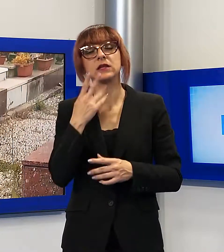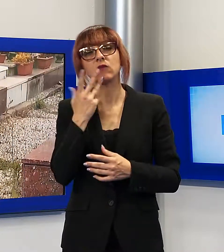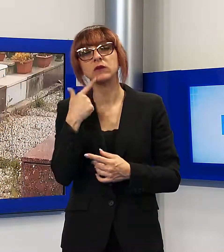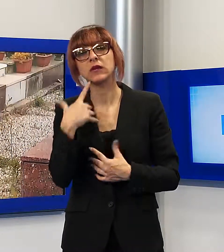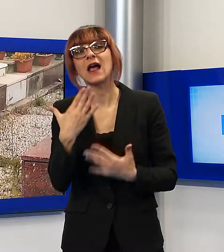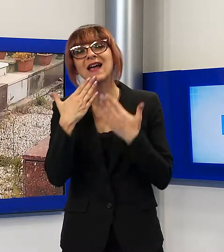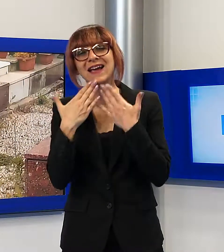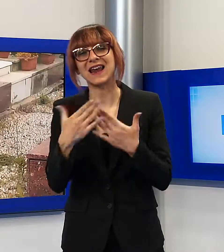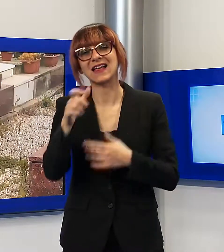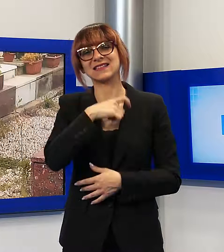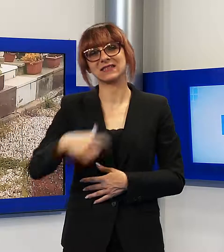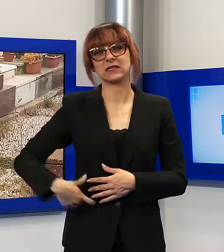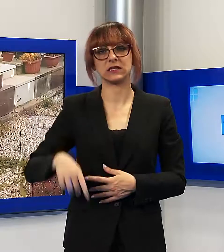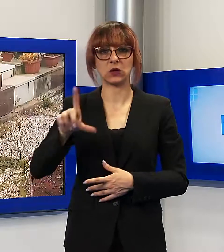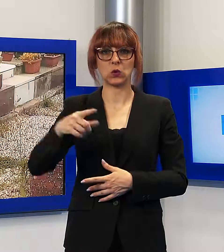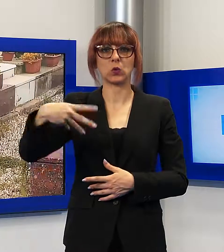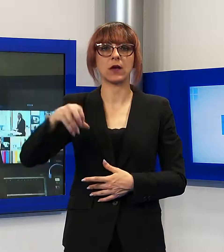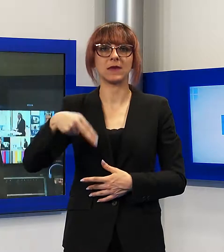tengono a ringraziare Luca Menesini.